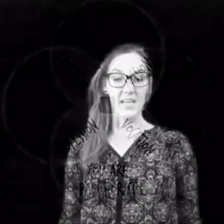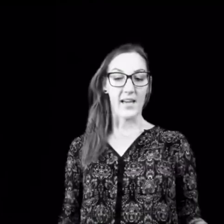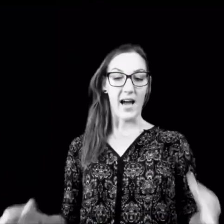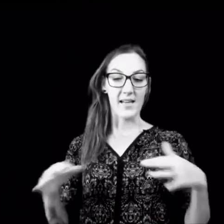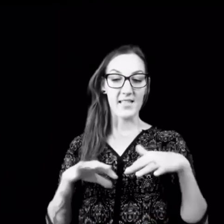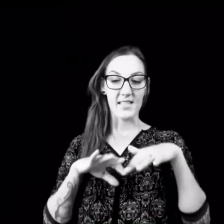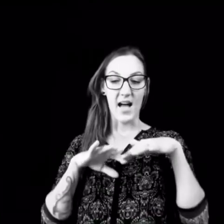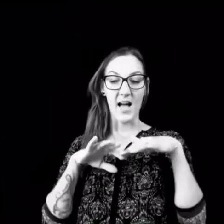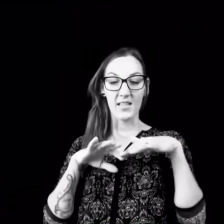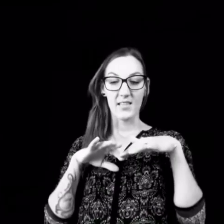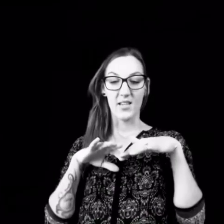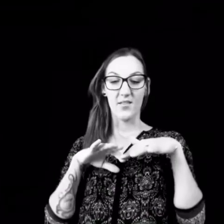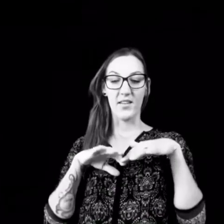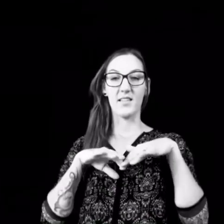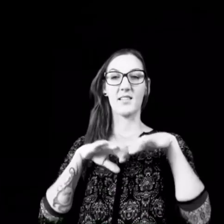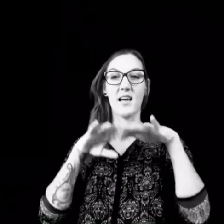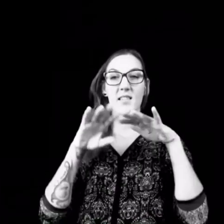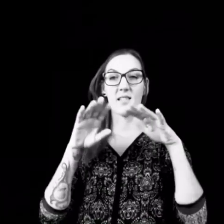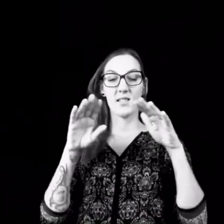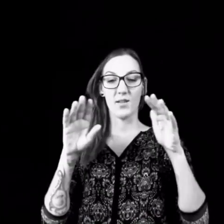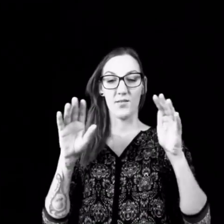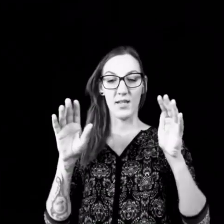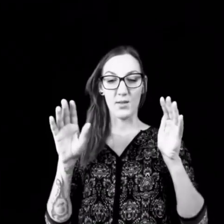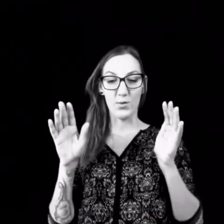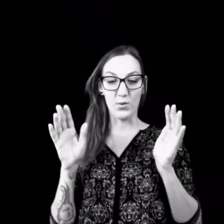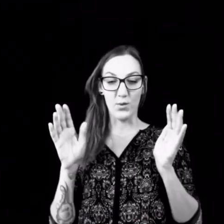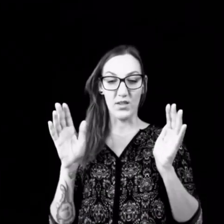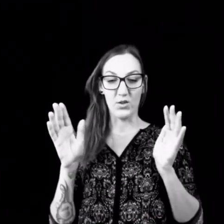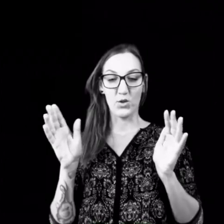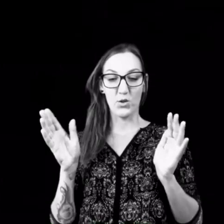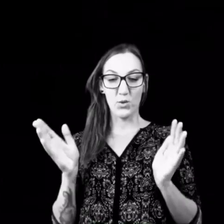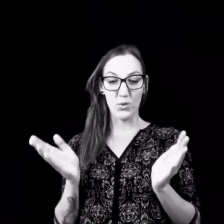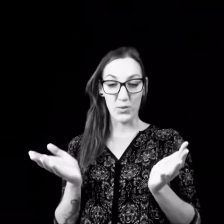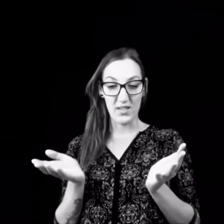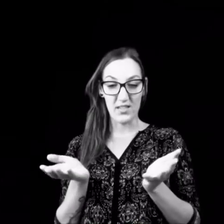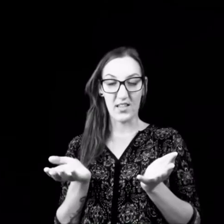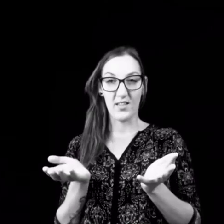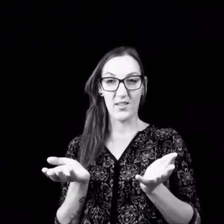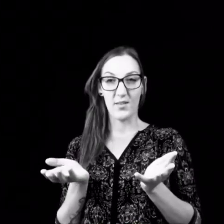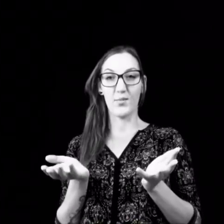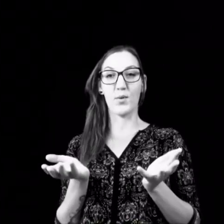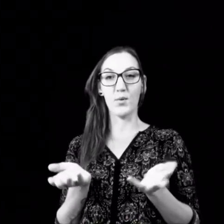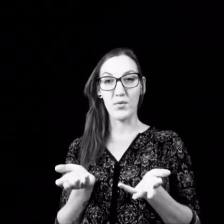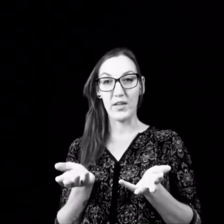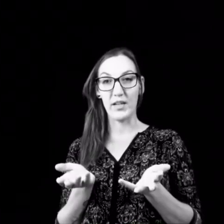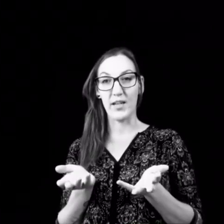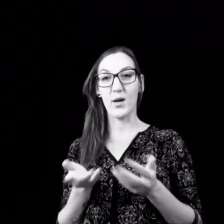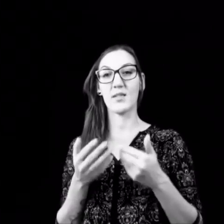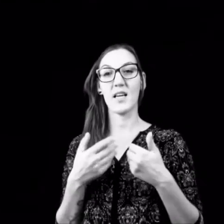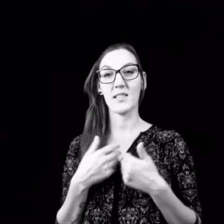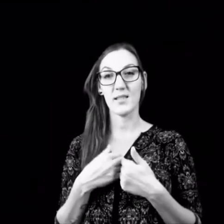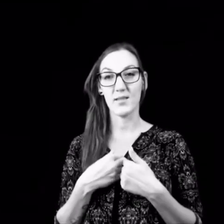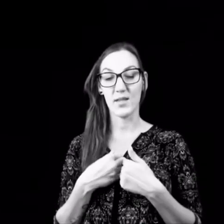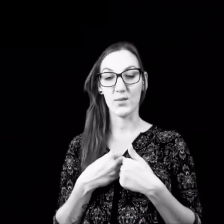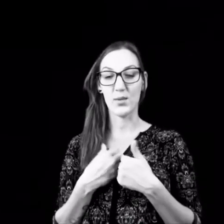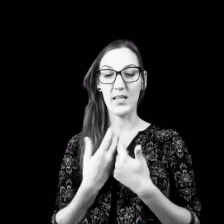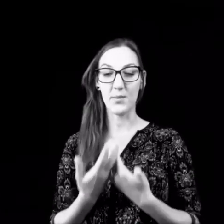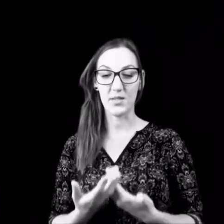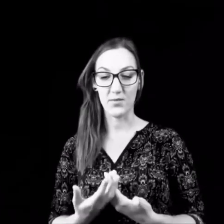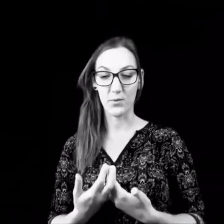Ikigai sagt, wenn das, was du tust, beruflich, auch das ist, was du liebst, wo